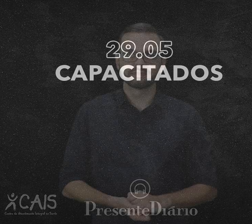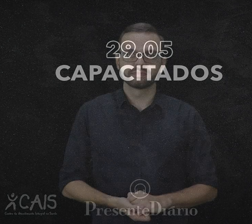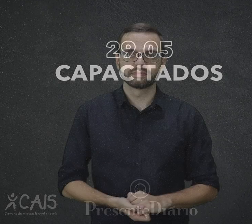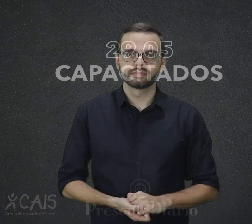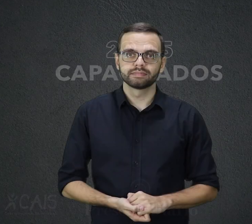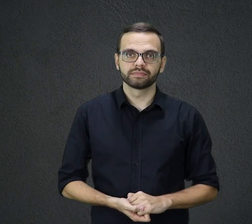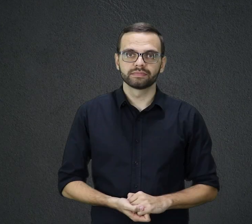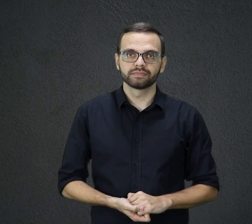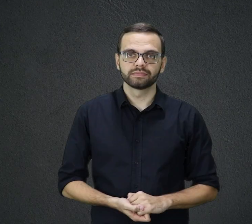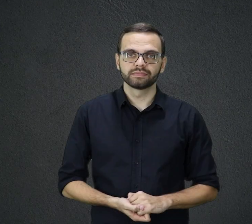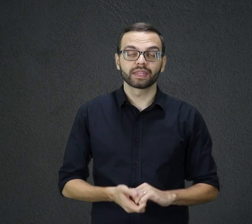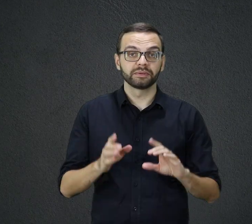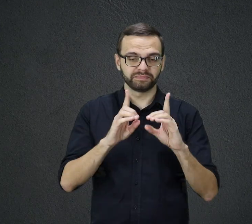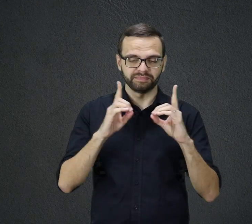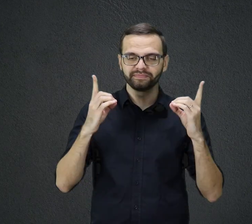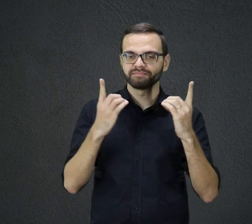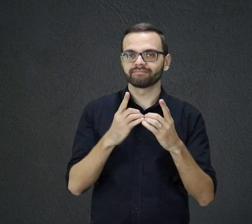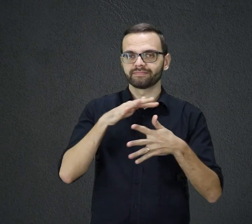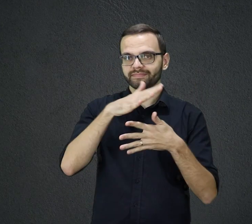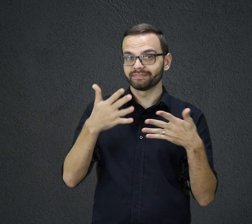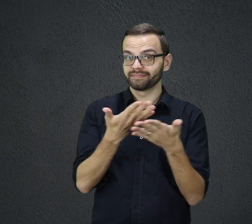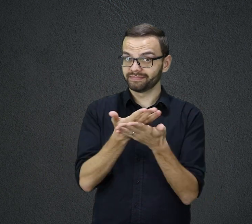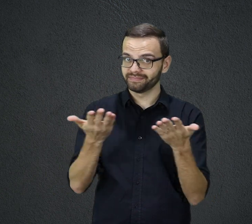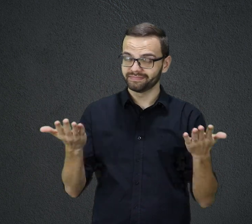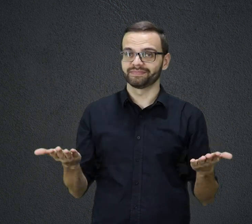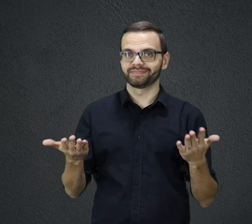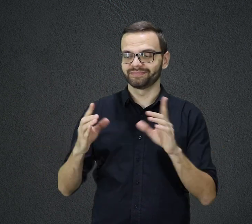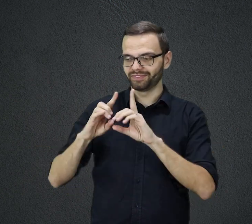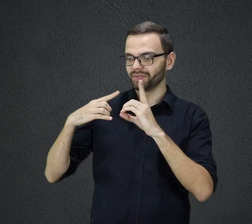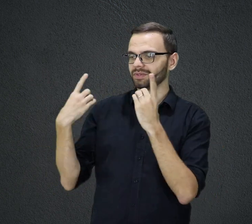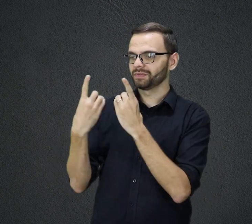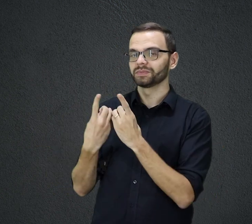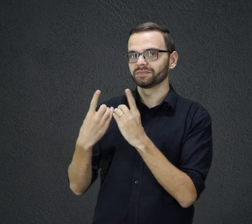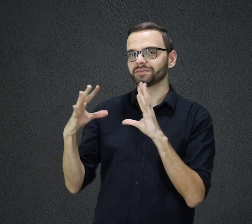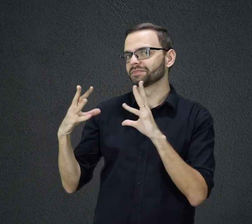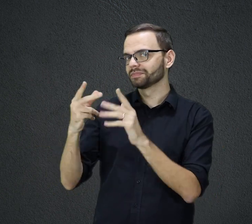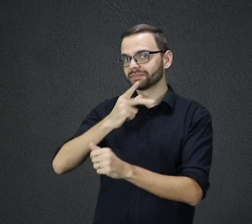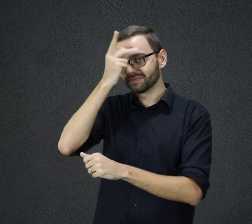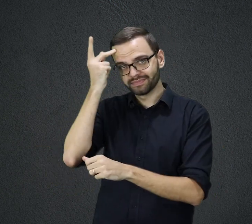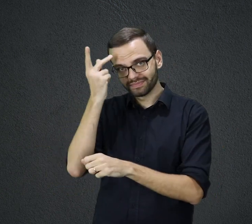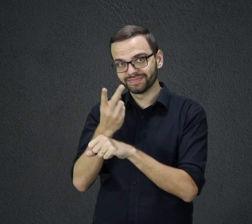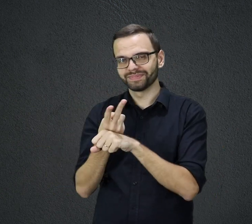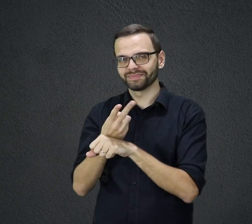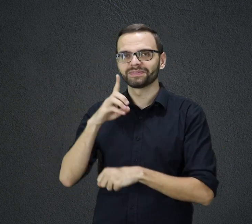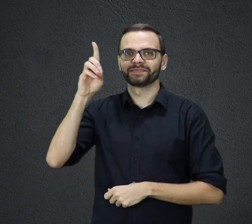Ouça agora, Presente Diário, o devocional de todos os que buscam a Deus.